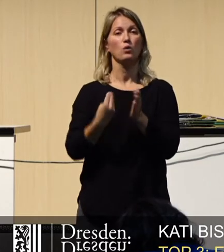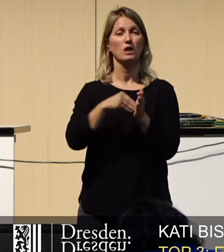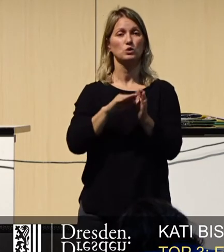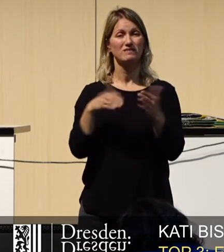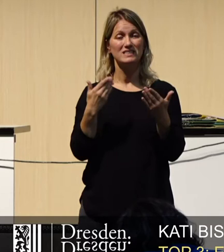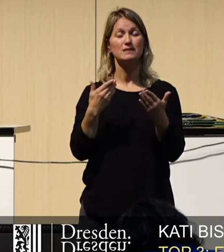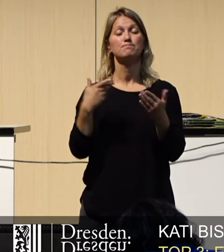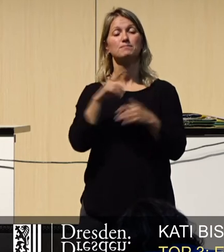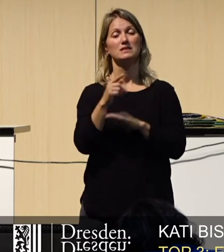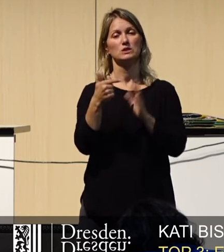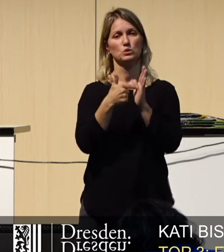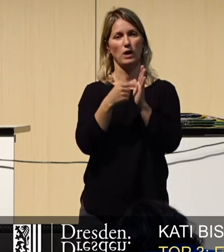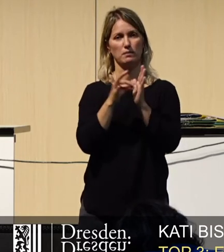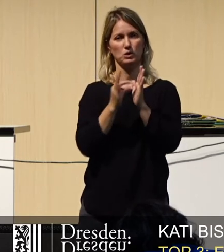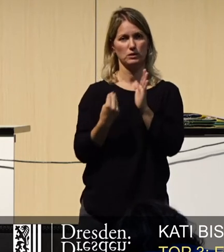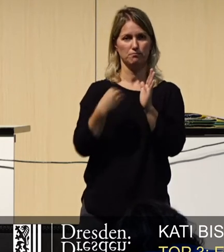zweiten Punkt reingenommen haben.